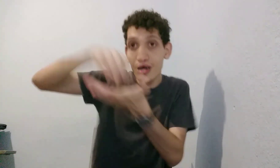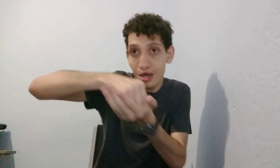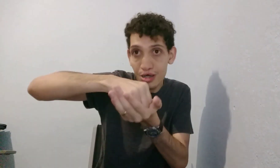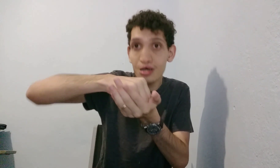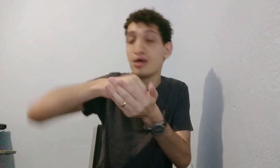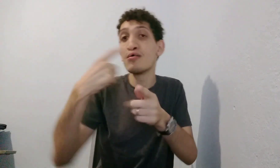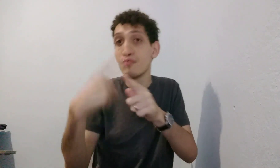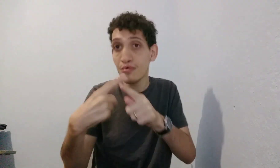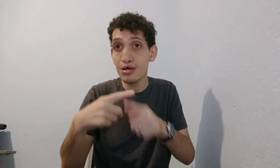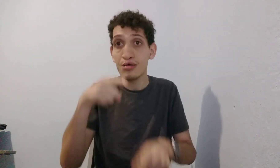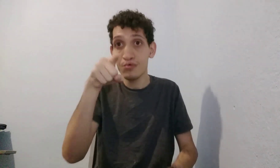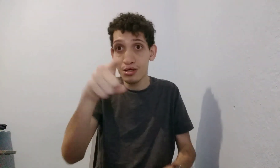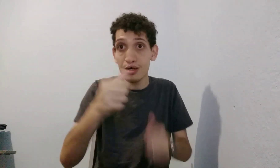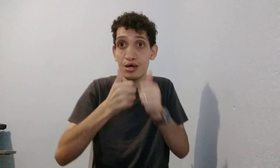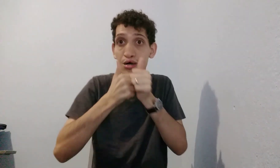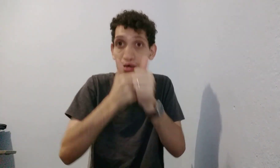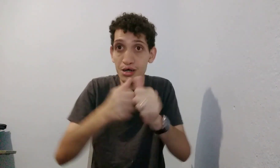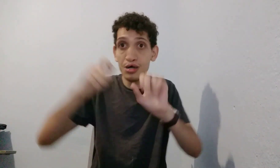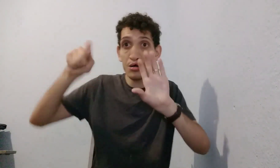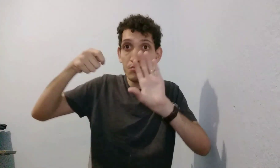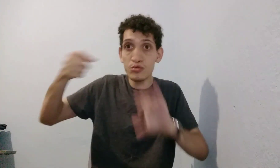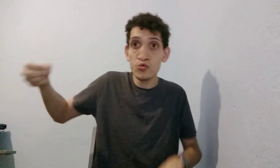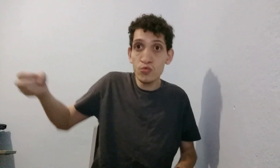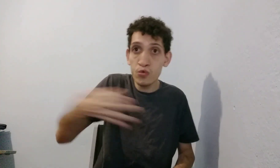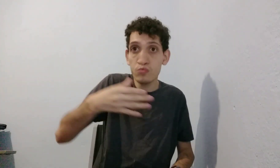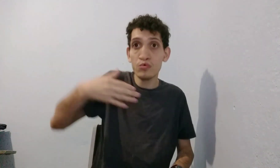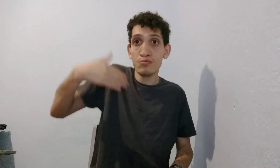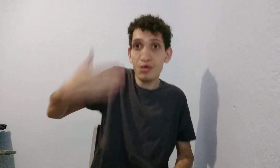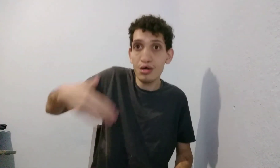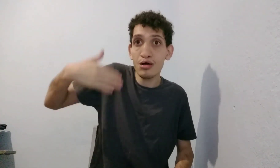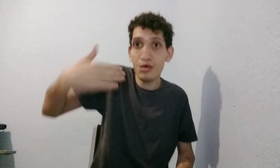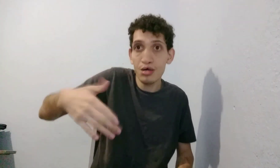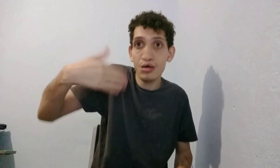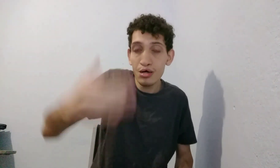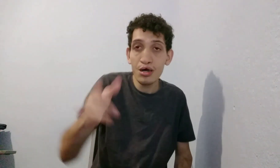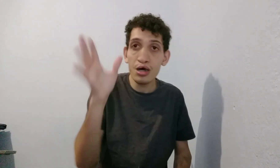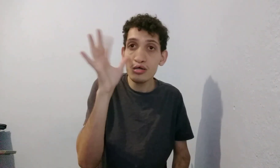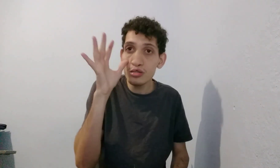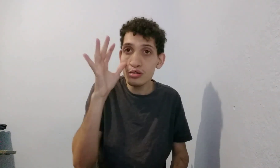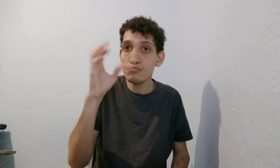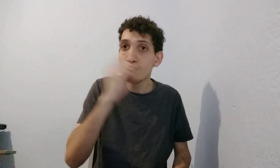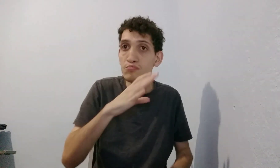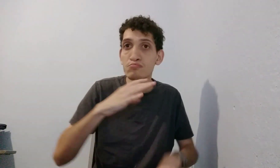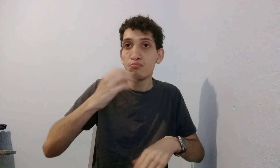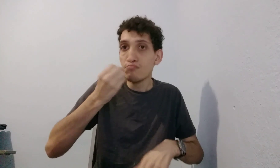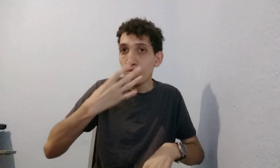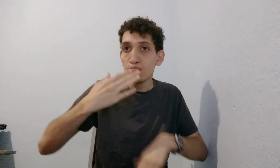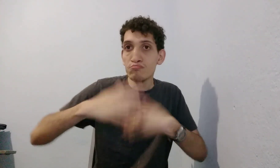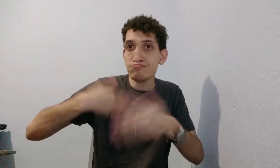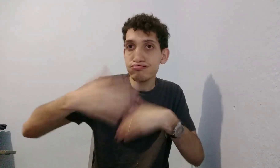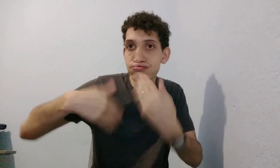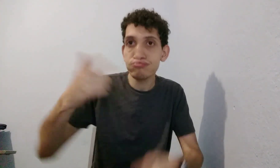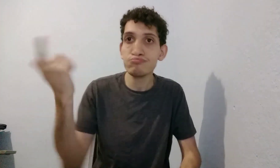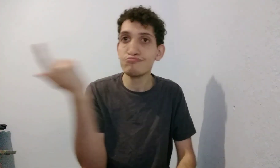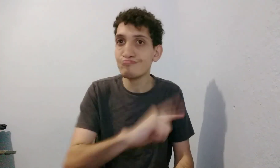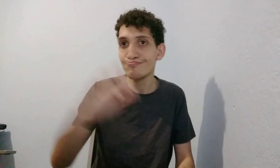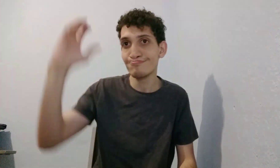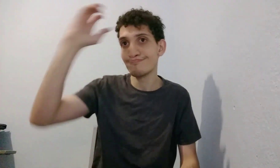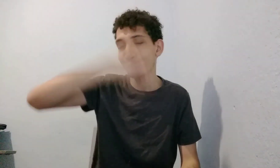inscrever. E se inscreva, por quê? Para você estar acompanhando os vídeos novos que gente ainda vai ter, tá bom? E você continuar aí